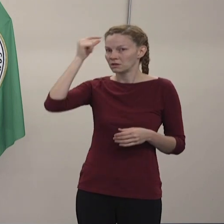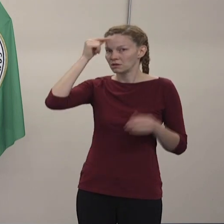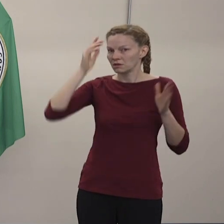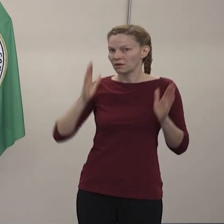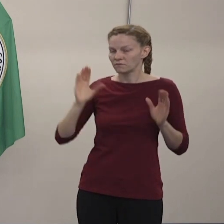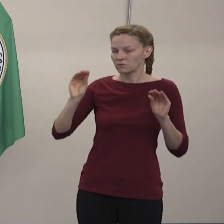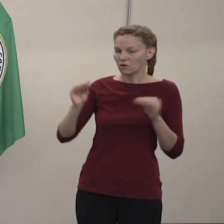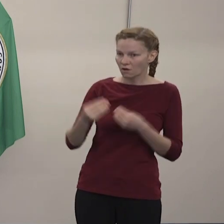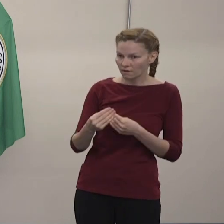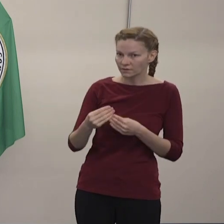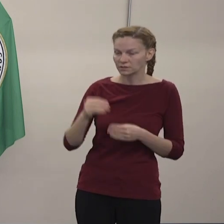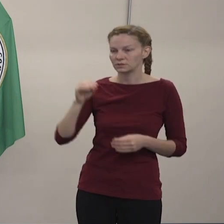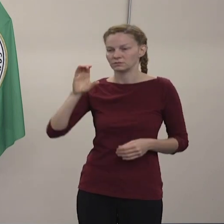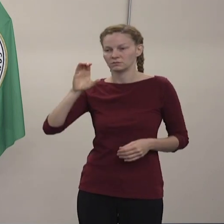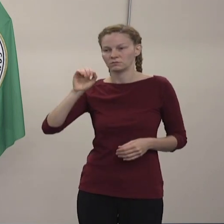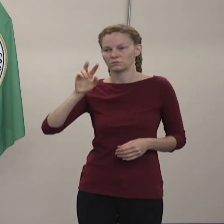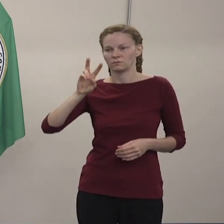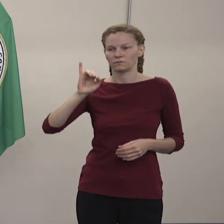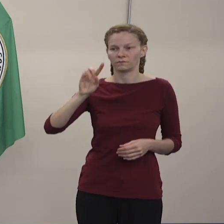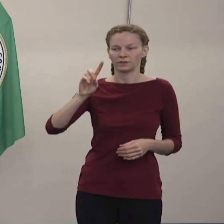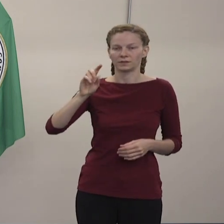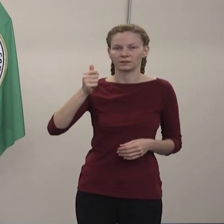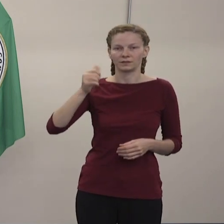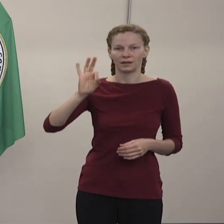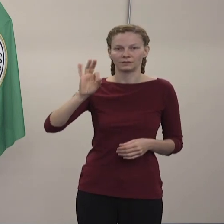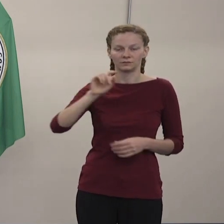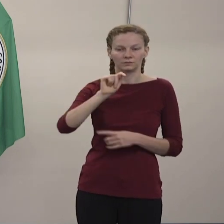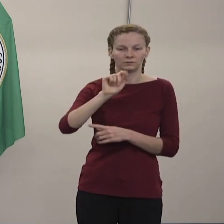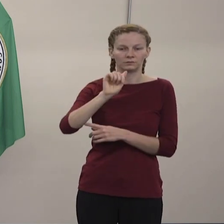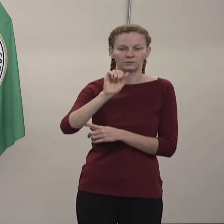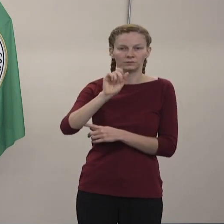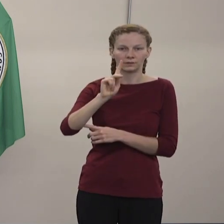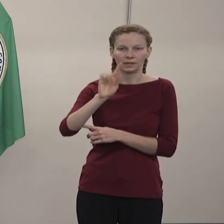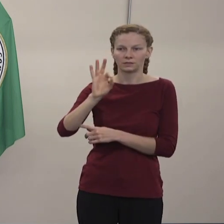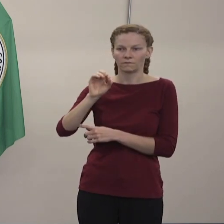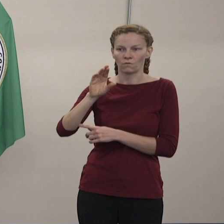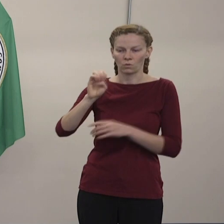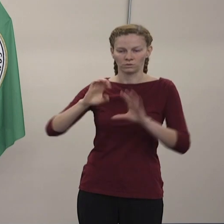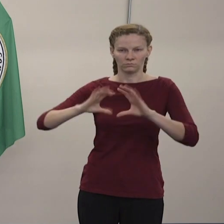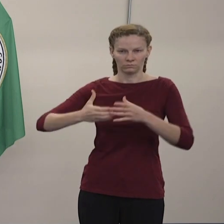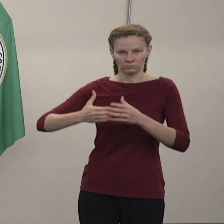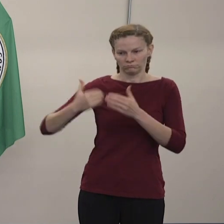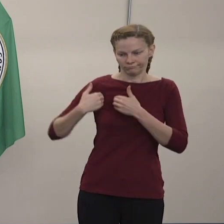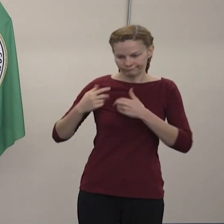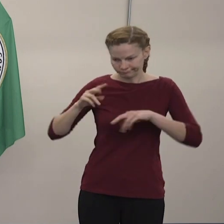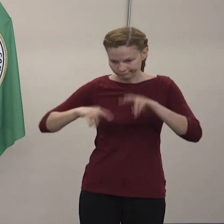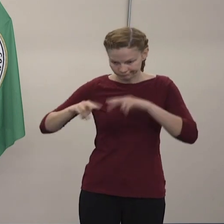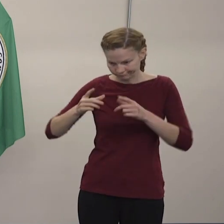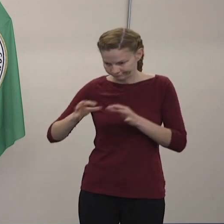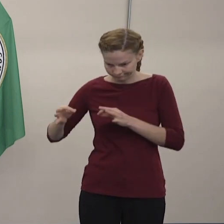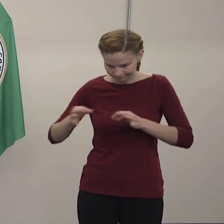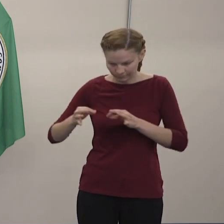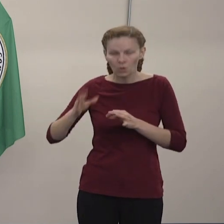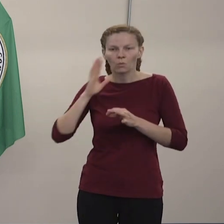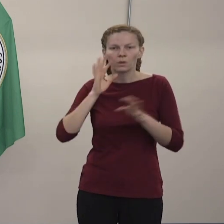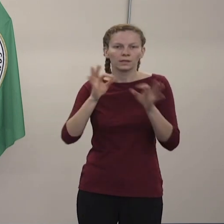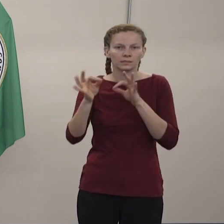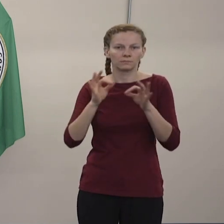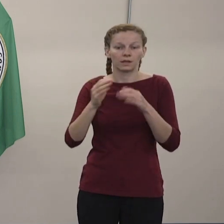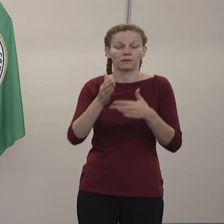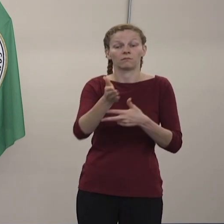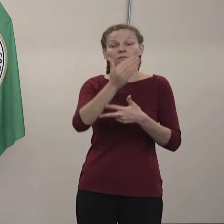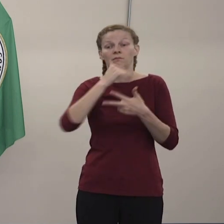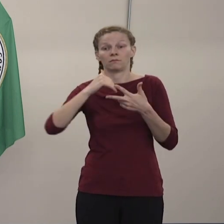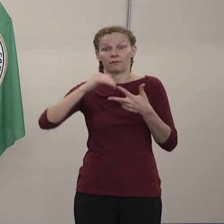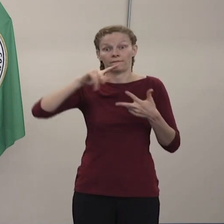del gobernador y su fuerza de la COVID-19 va a hablar acerca de la